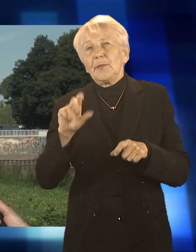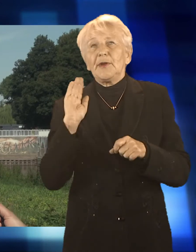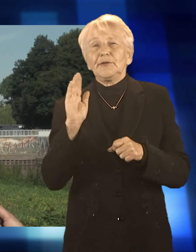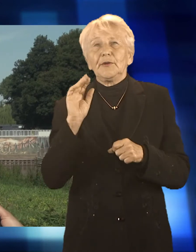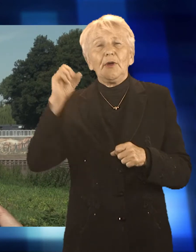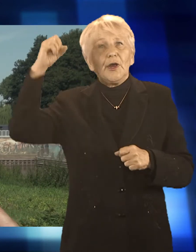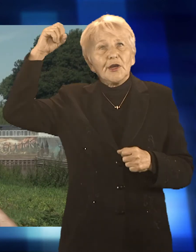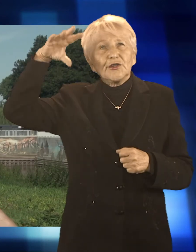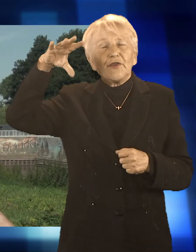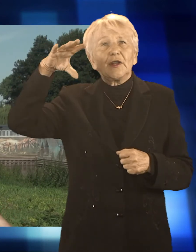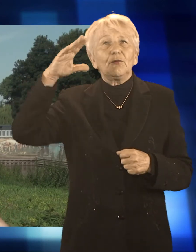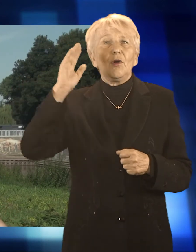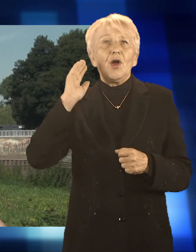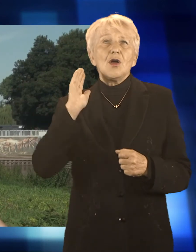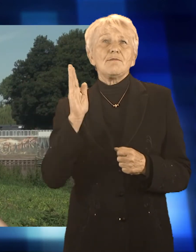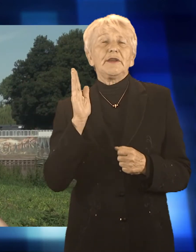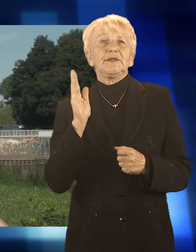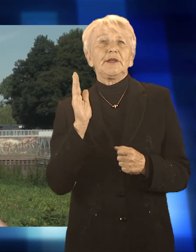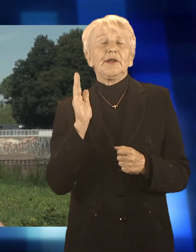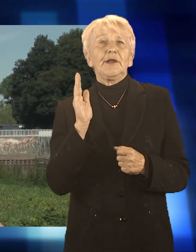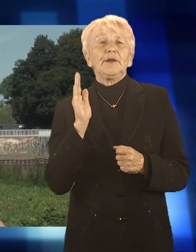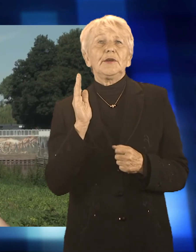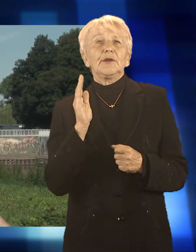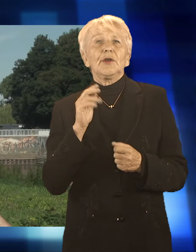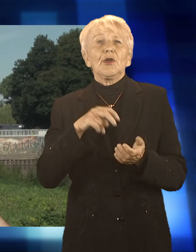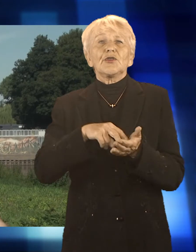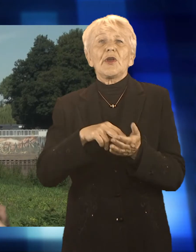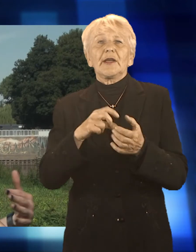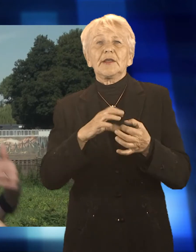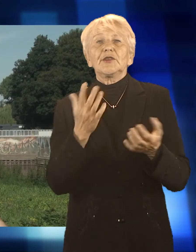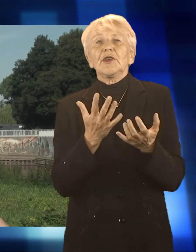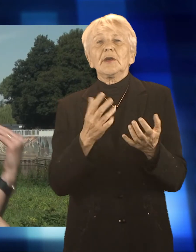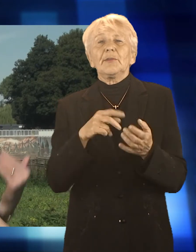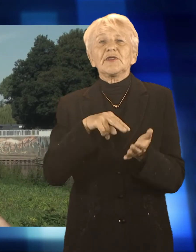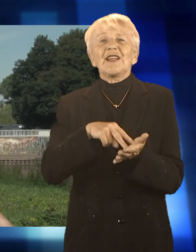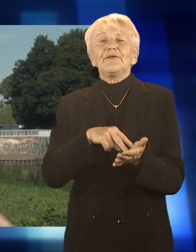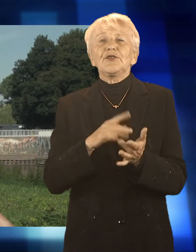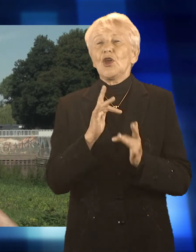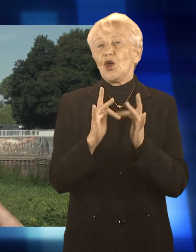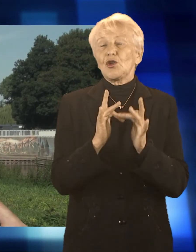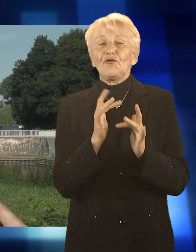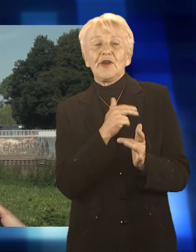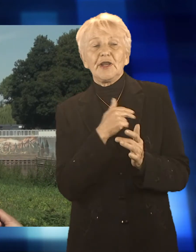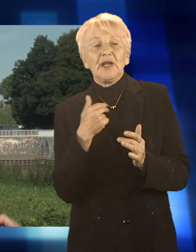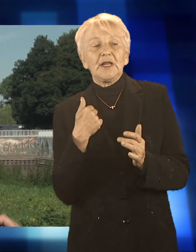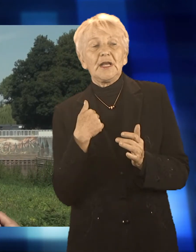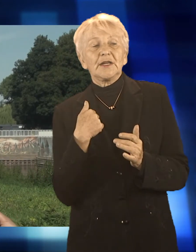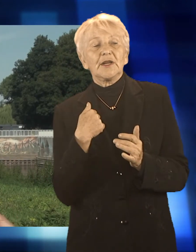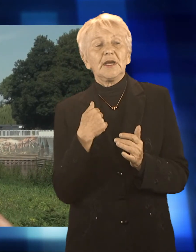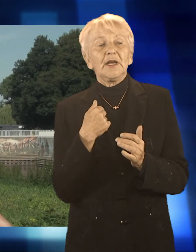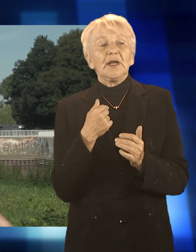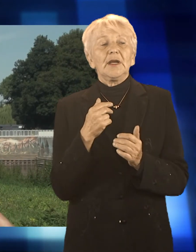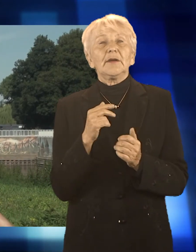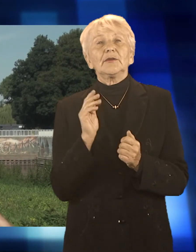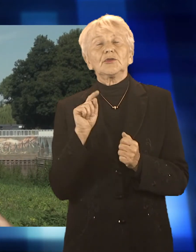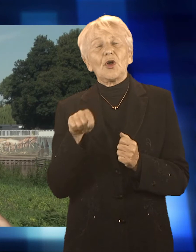stojaki rowerowe. Także będzie to takie kolejne miejsce, można powiedzieć, dopełnienie tutaj zagospodarowania tej części miasta do